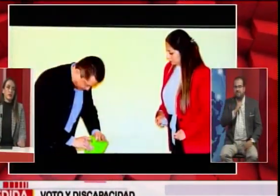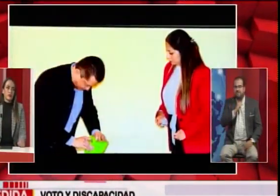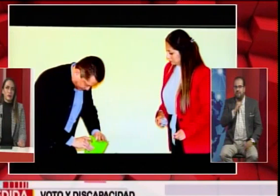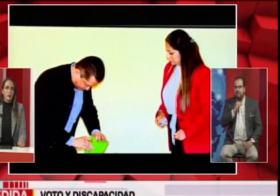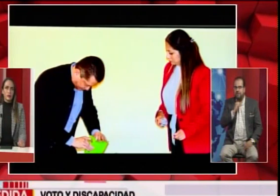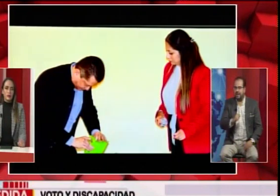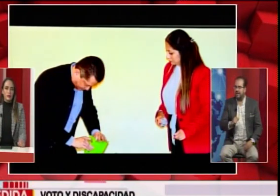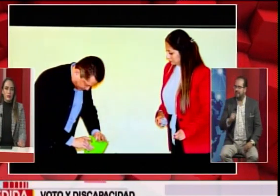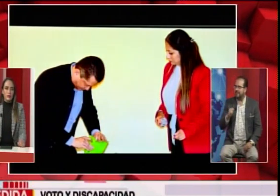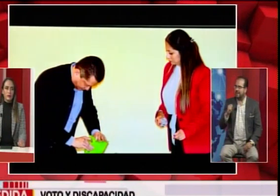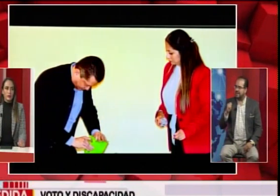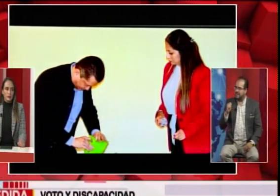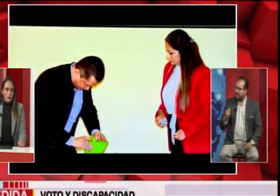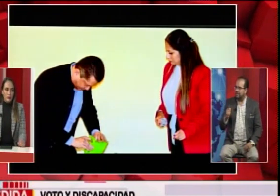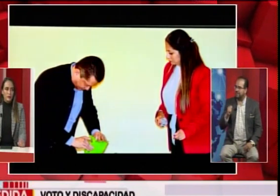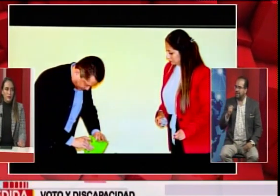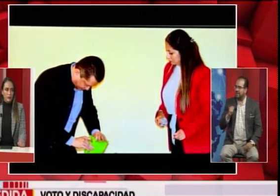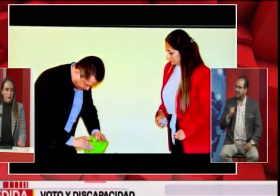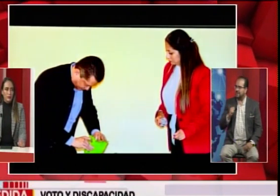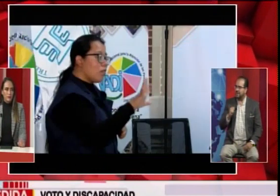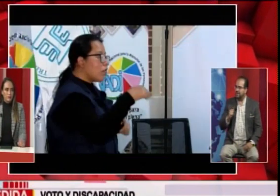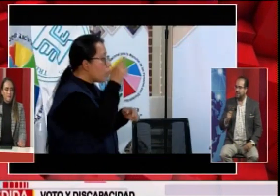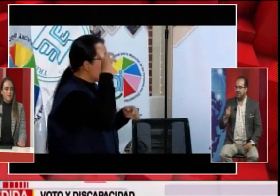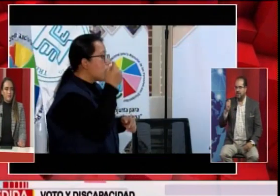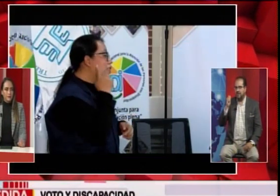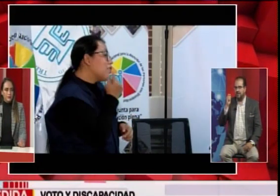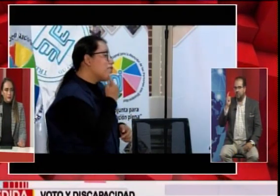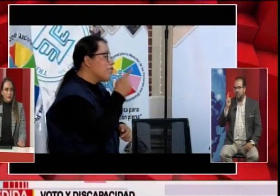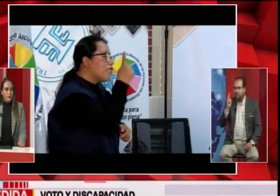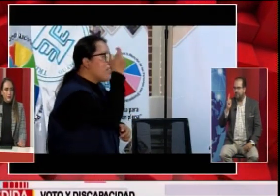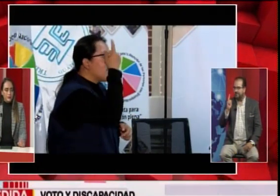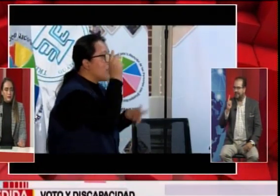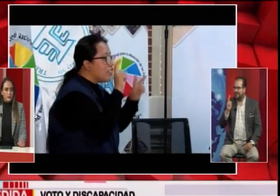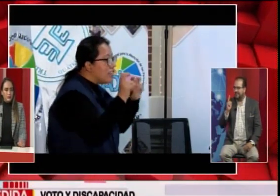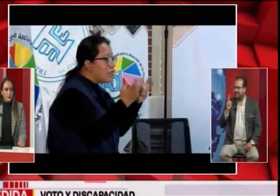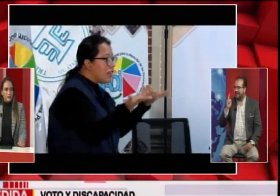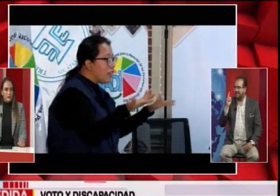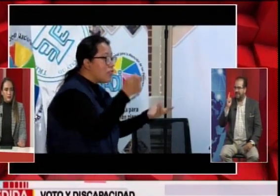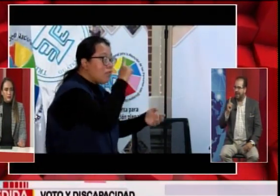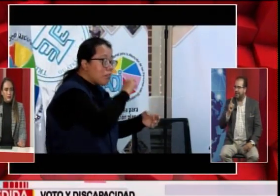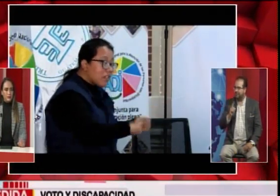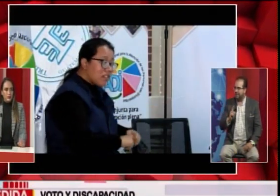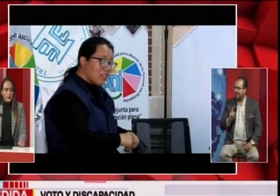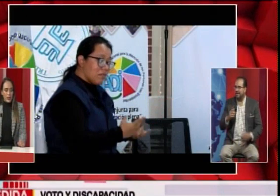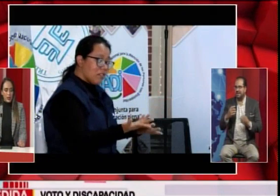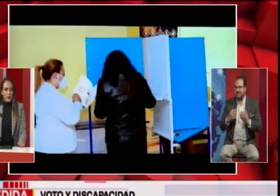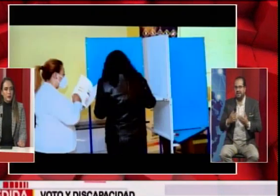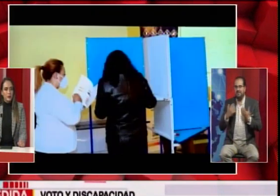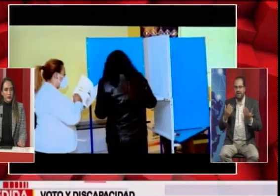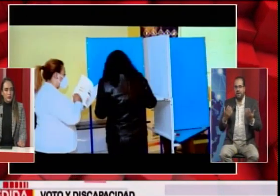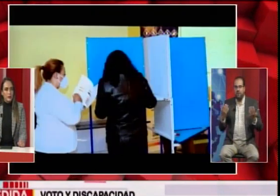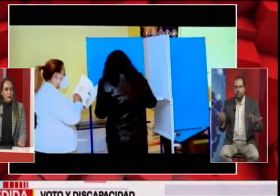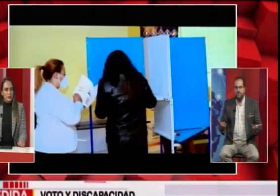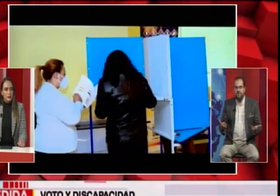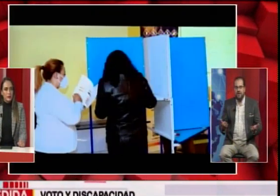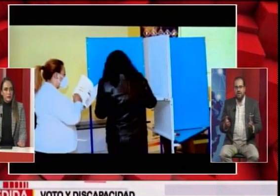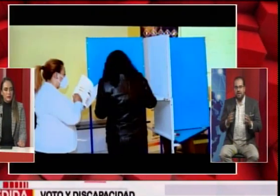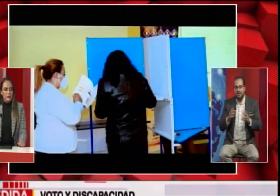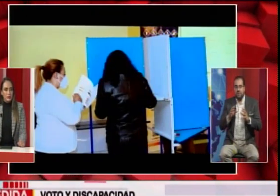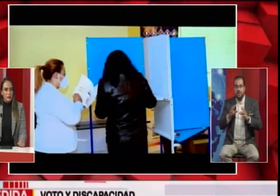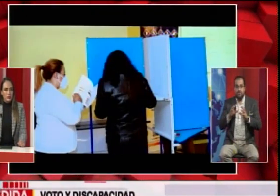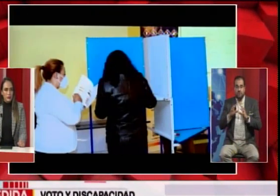primordial del Estado, mi querida Santi? Es solo uno y se llama bien común, alcanzar el bien común.